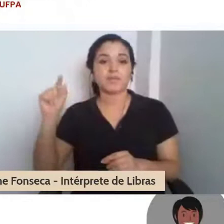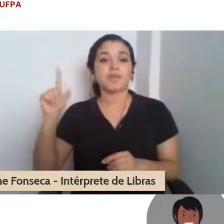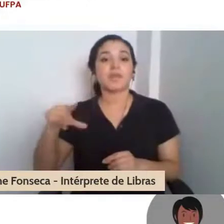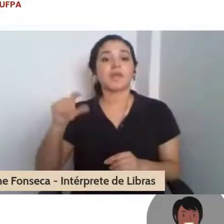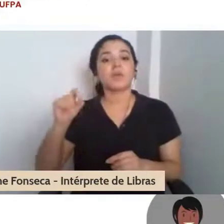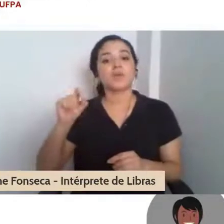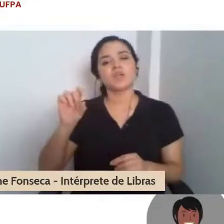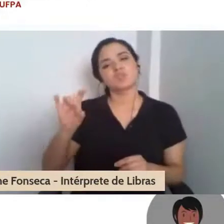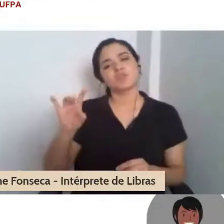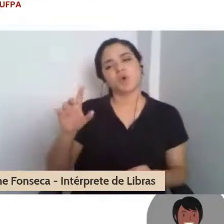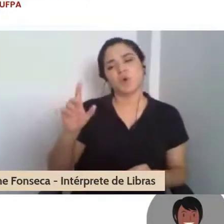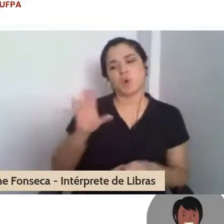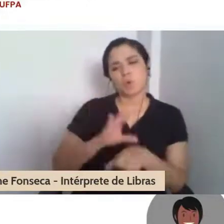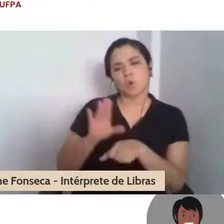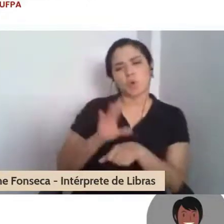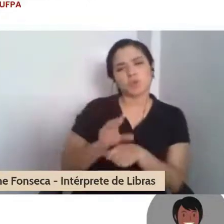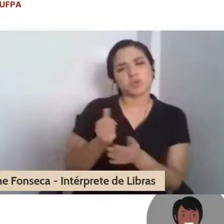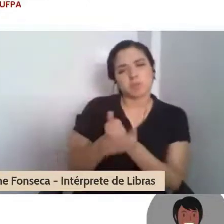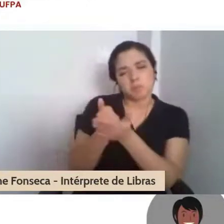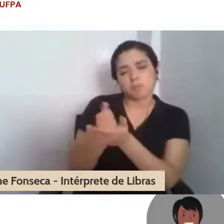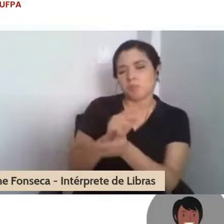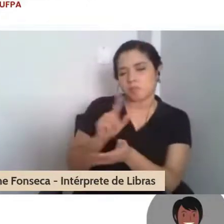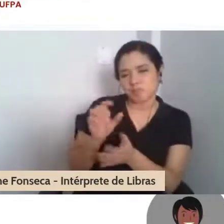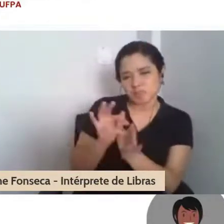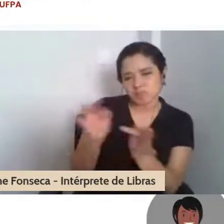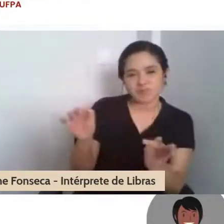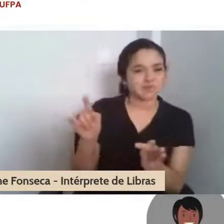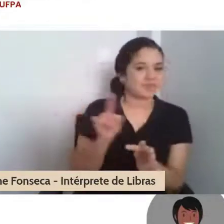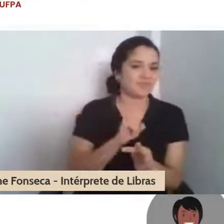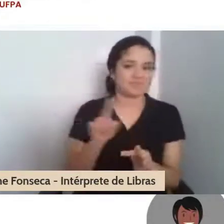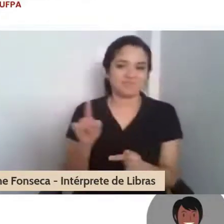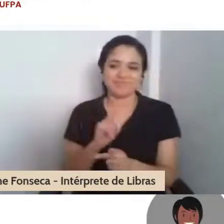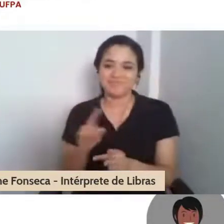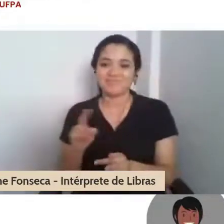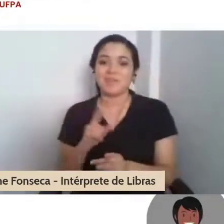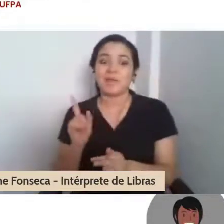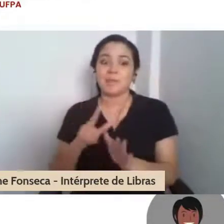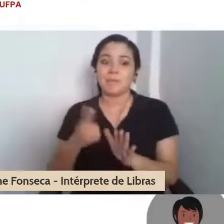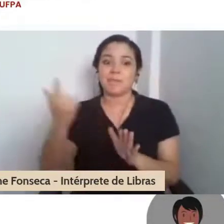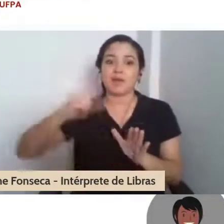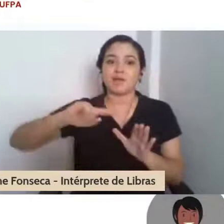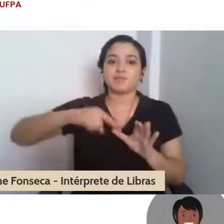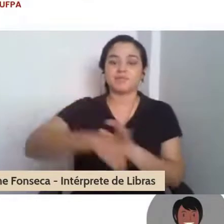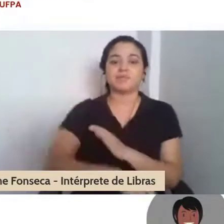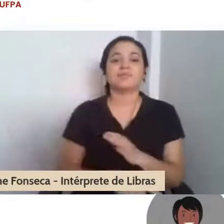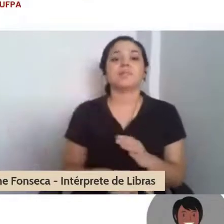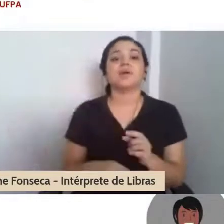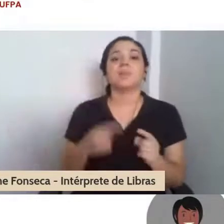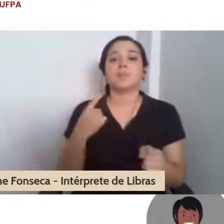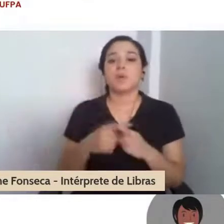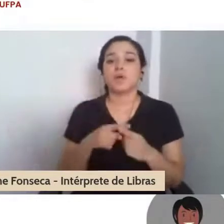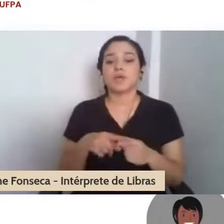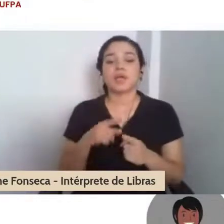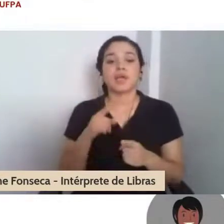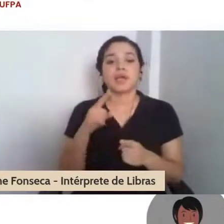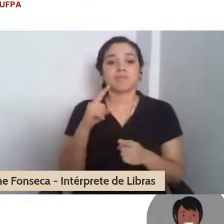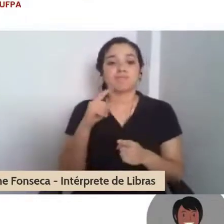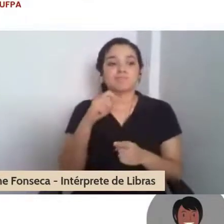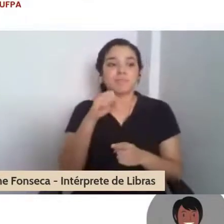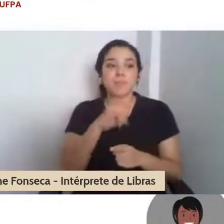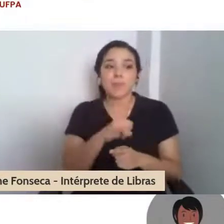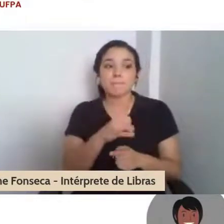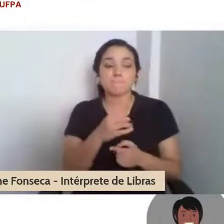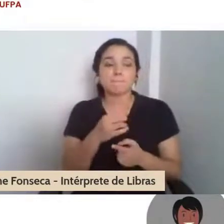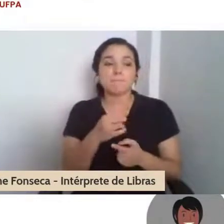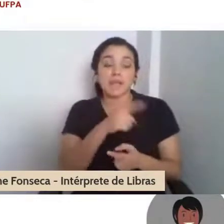reforço. Se fosse só isso, já teria que colocar entre aspas, porque não seria pouca coisa. Mas acreditamos que